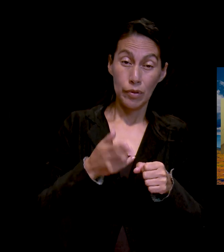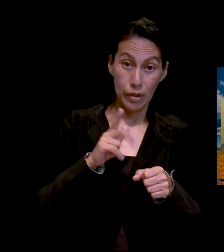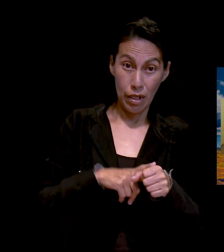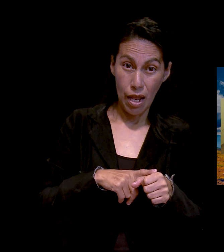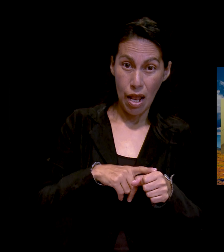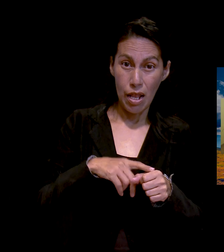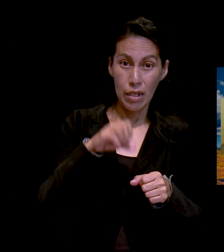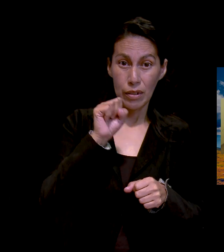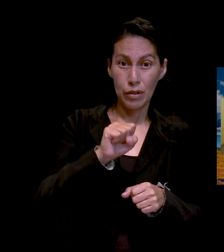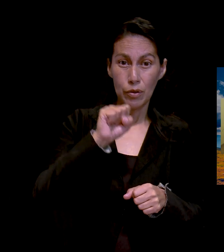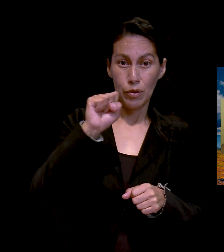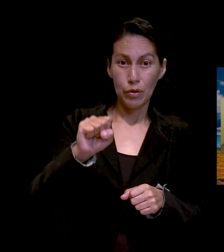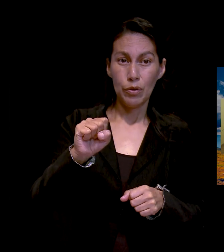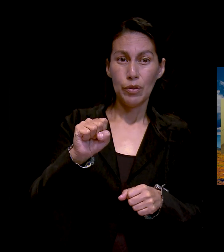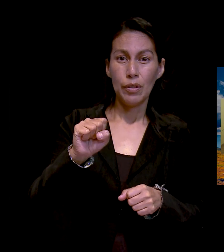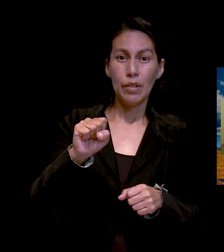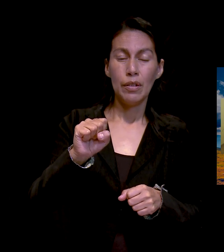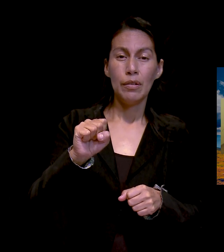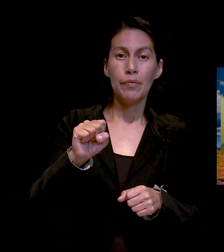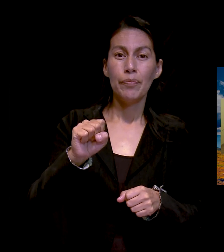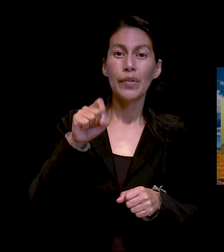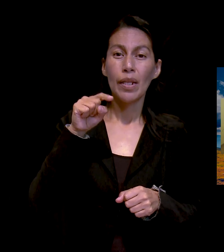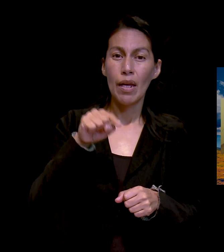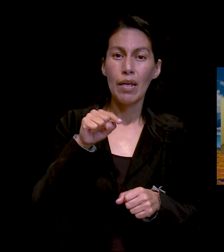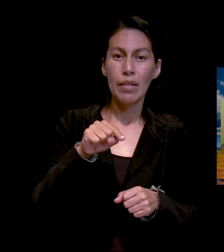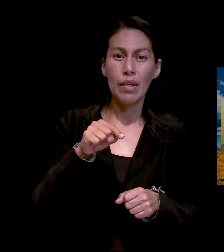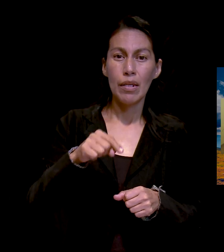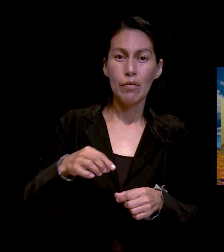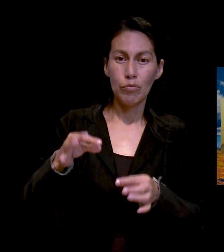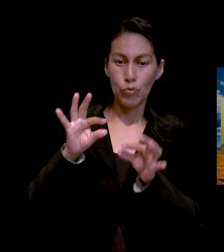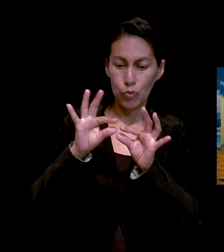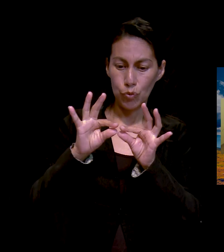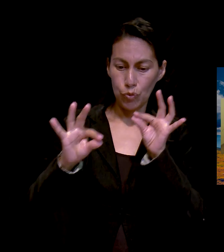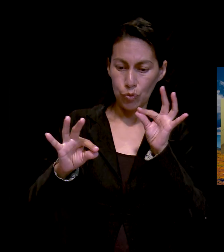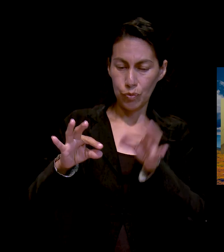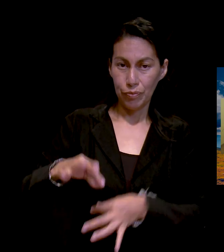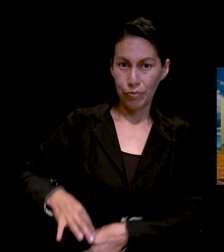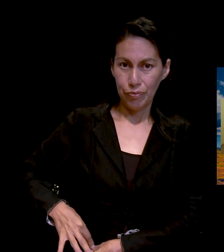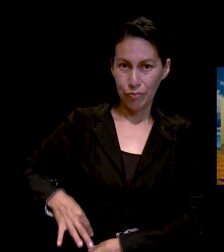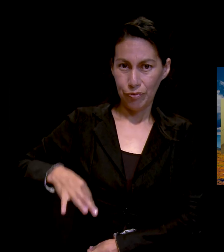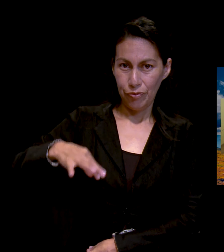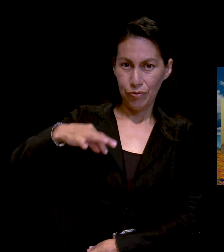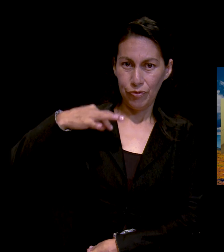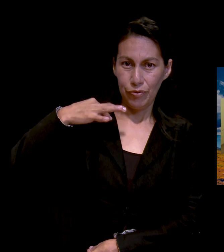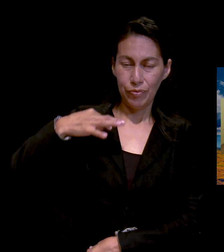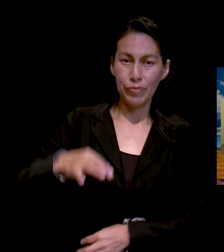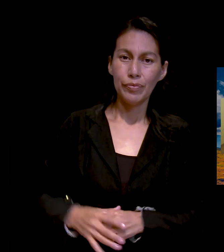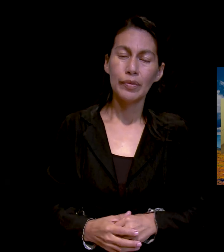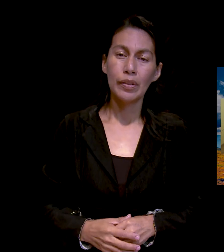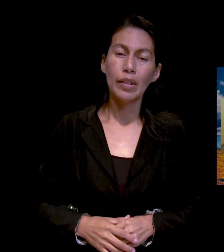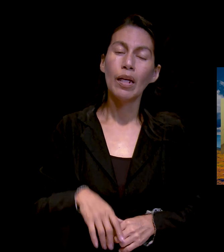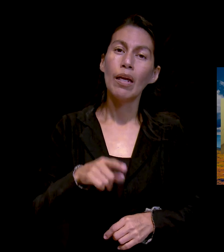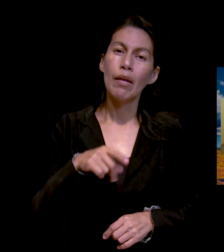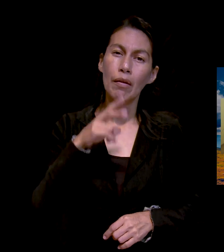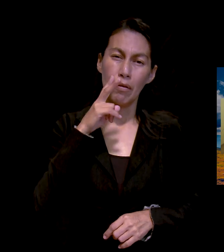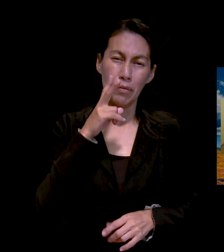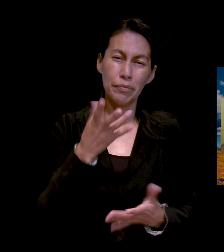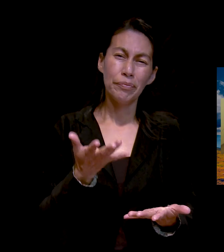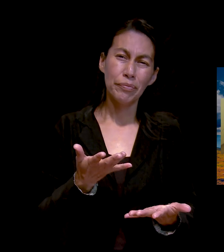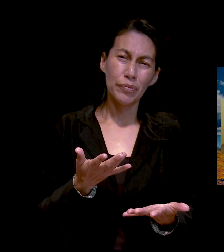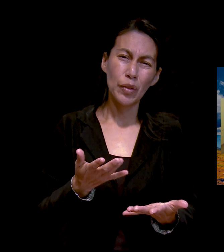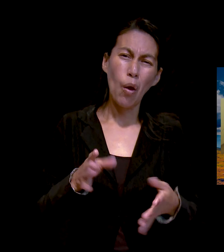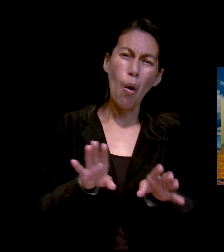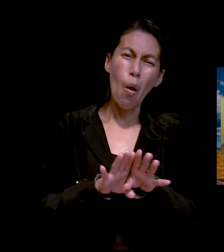a ella le instalaron el catéter. Y ahí hay un dato muy curioso, algo que la verdad, que nosotros